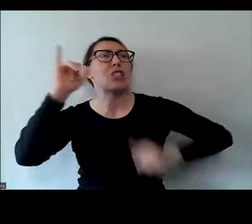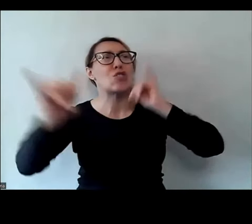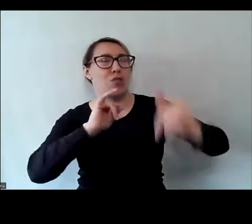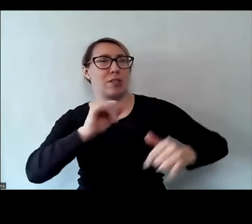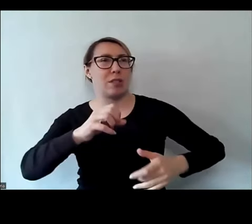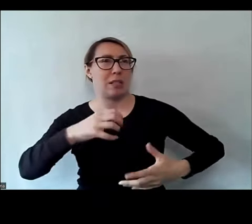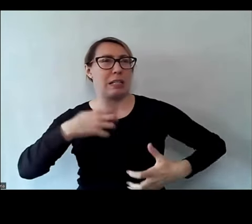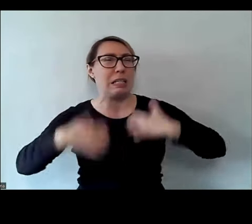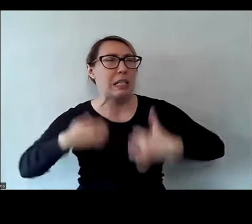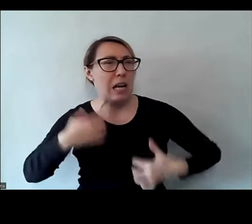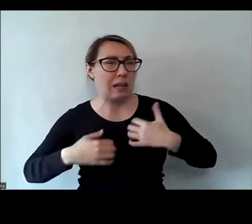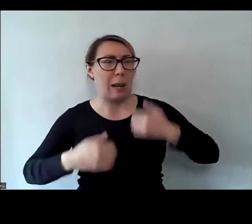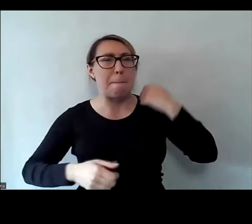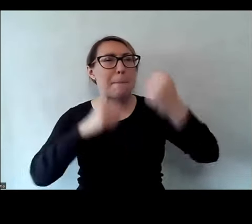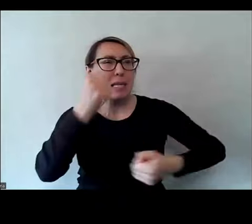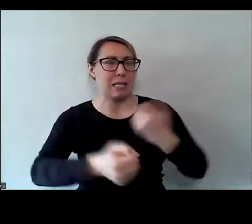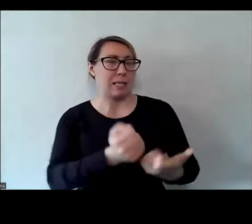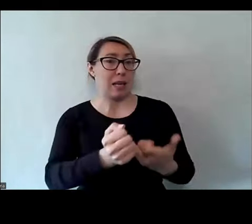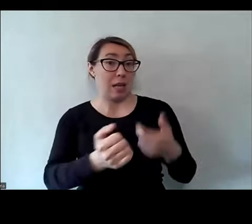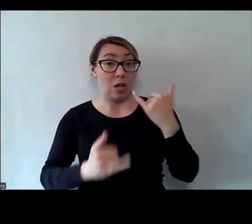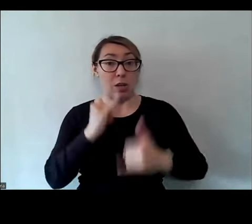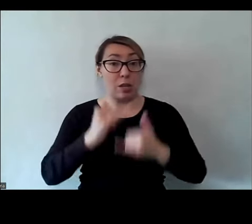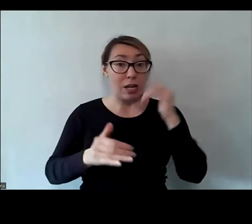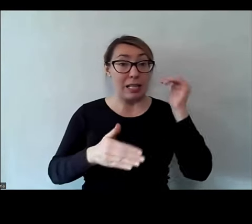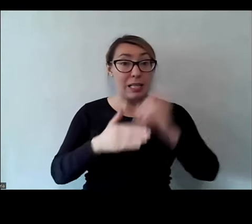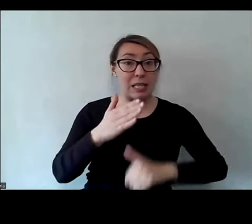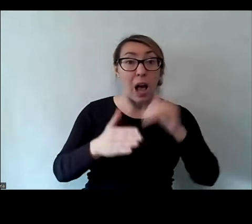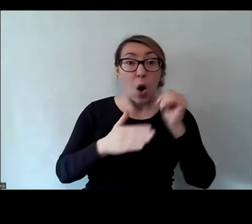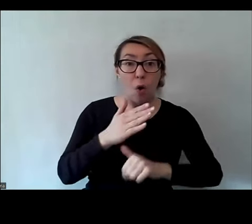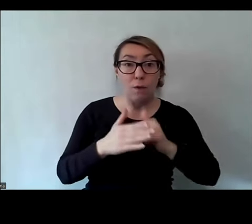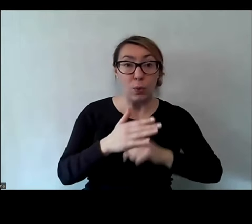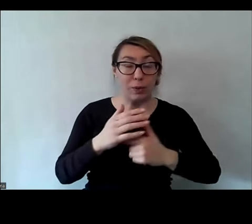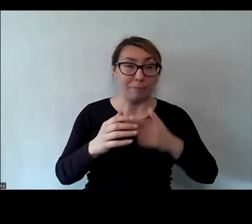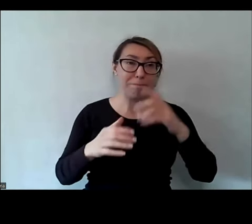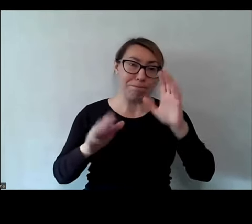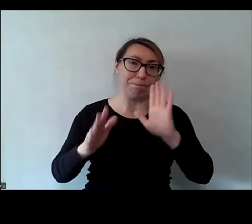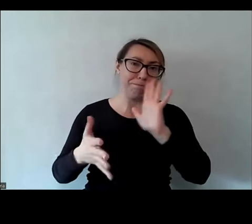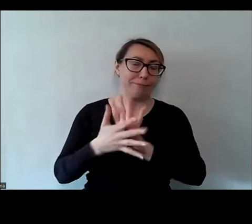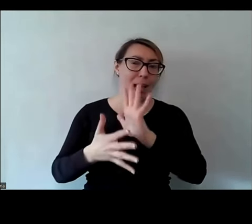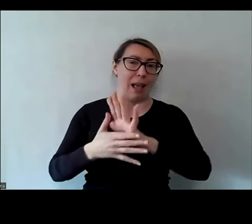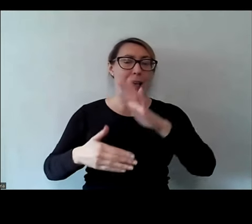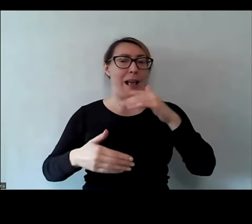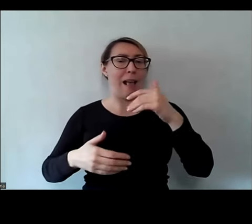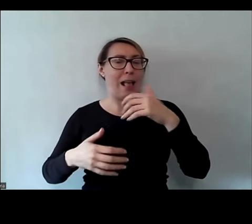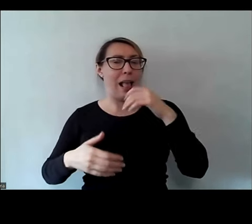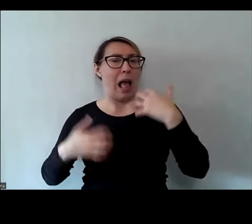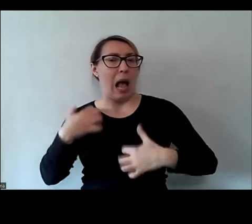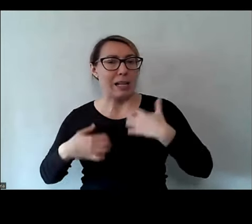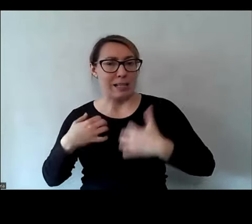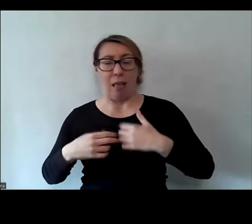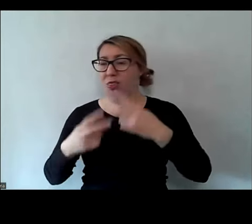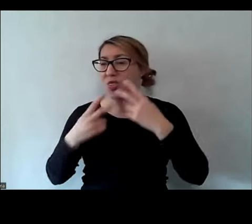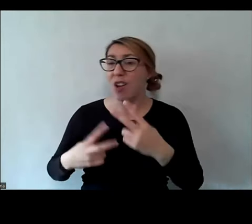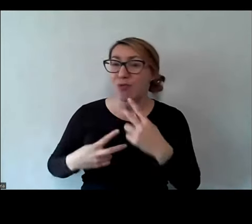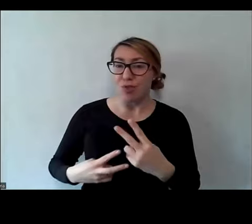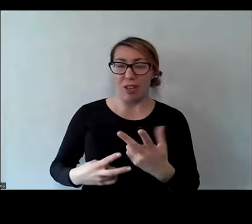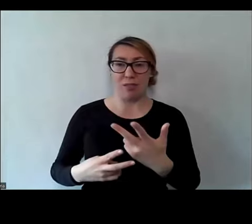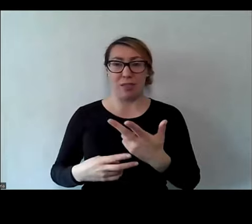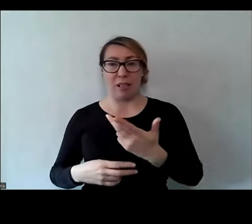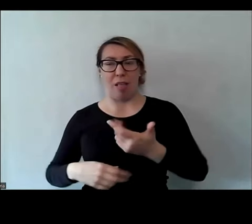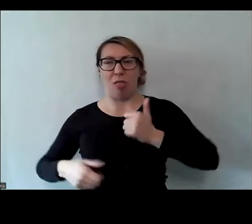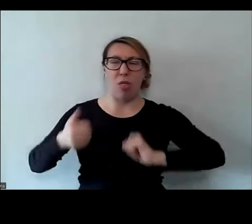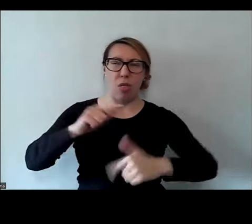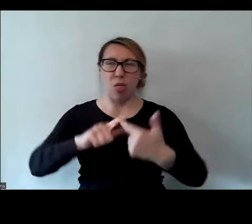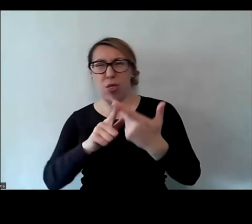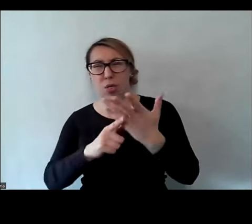rzuca się, bije. Kiedy zachowuje się w sposób definiowany jako agresywny, niegrzeczny, niestabilny i tak dalej,